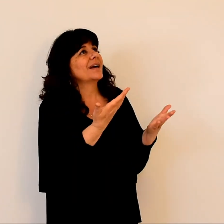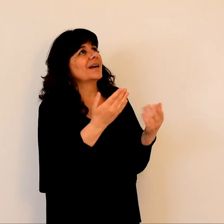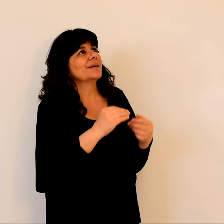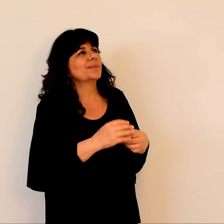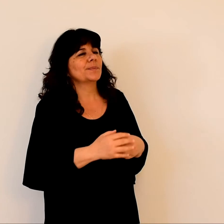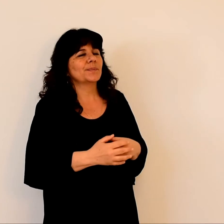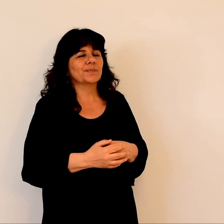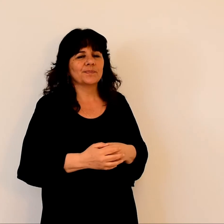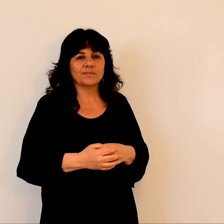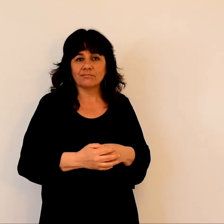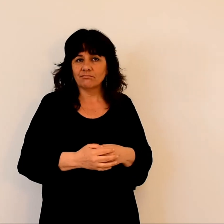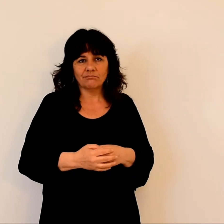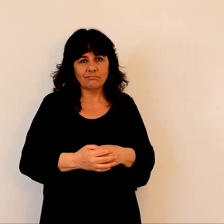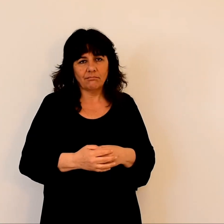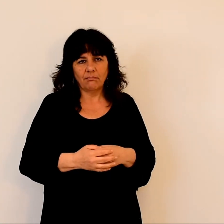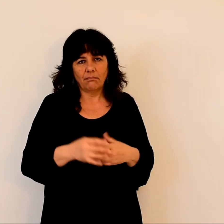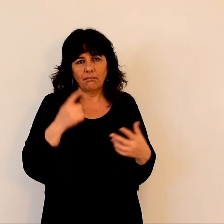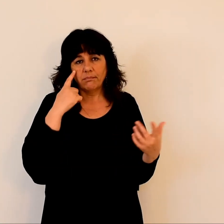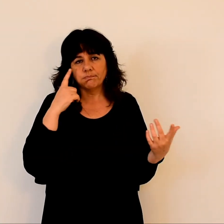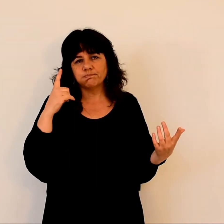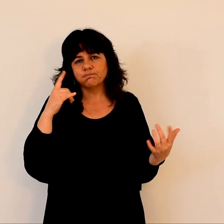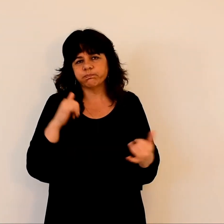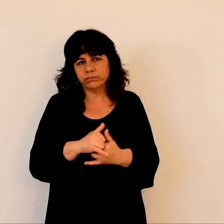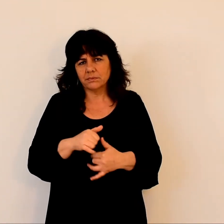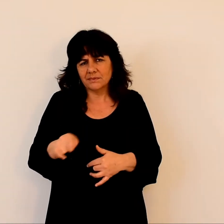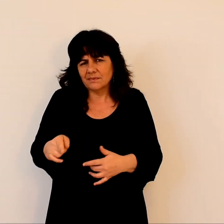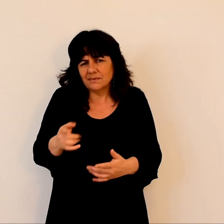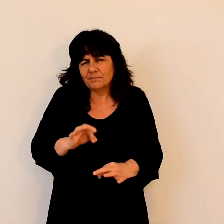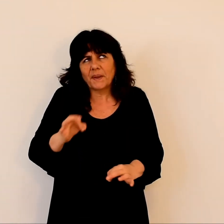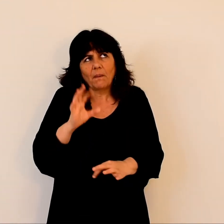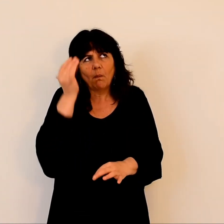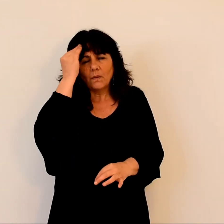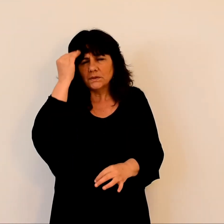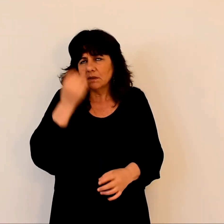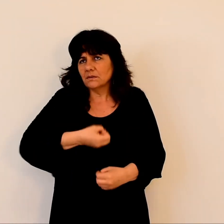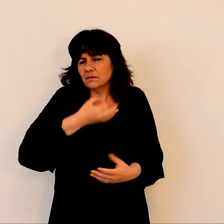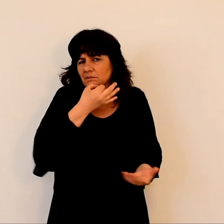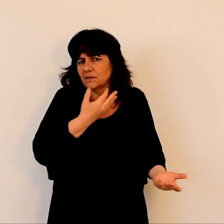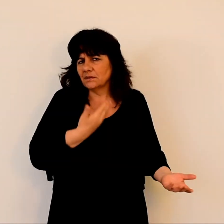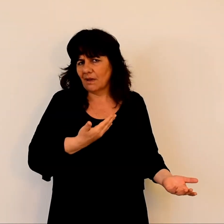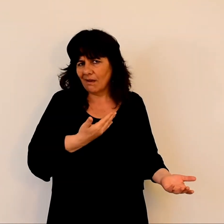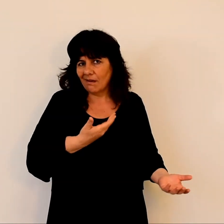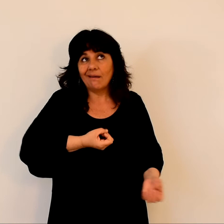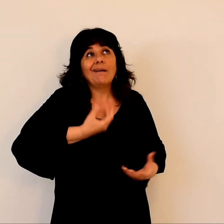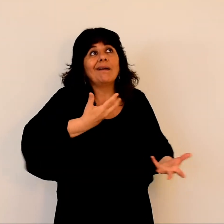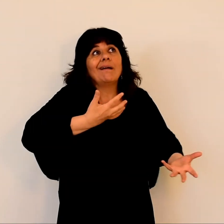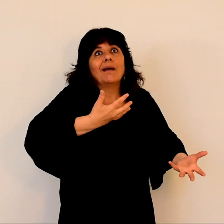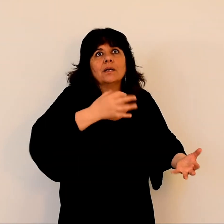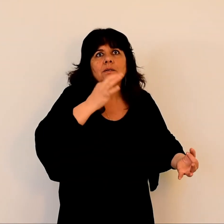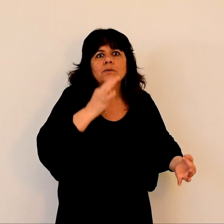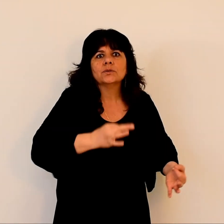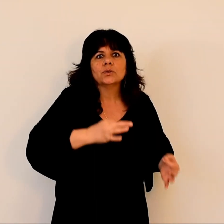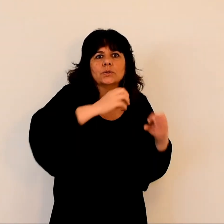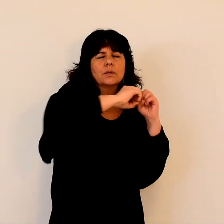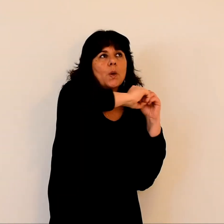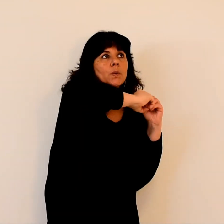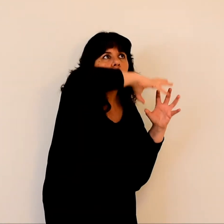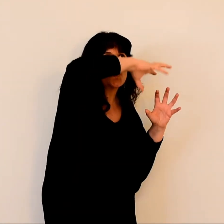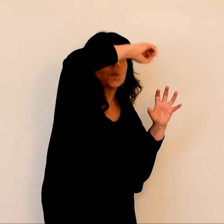Ils ne savaient pas ce qu'ils disaient. Pierre n'avait pas fini de parler, qu'une nuée survint et les couvrit de son